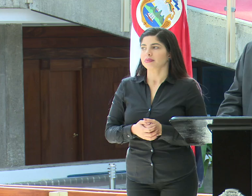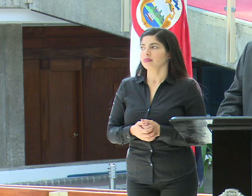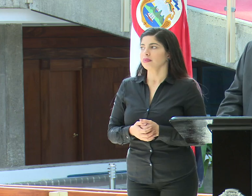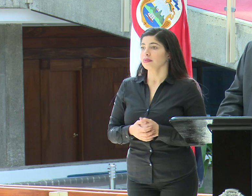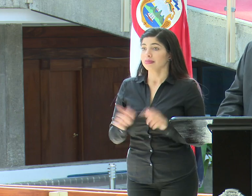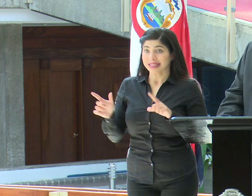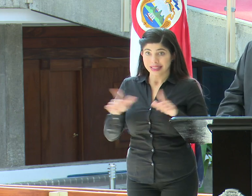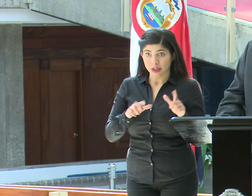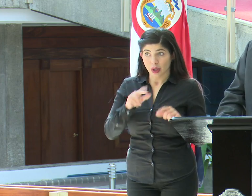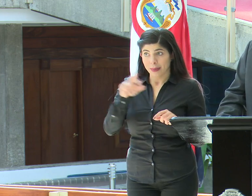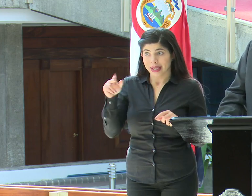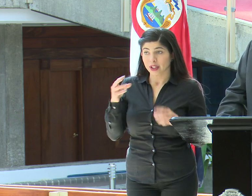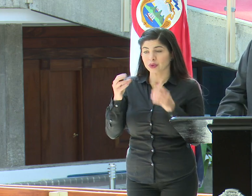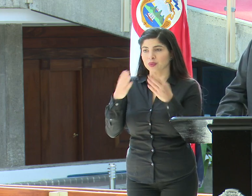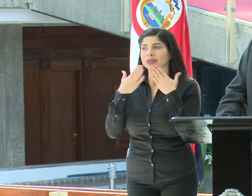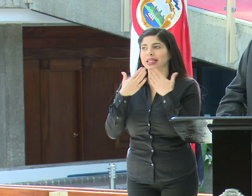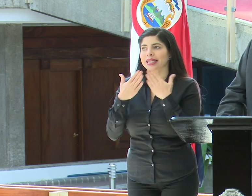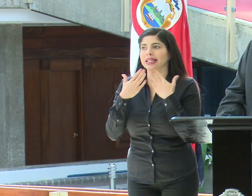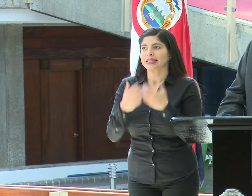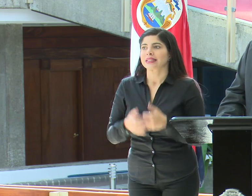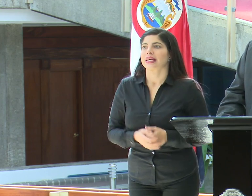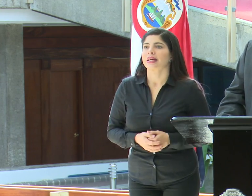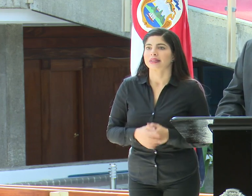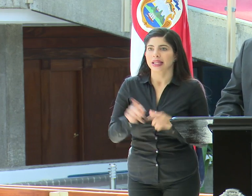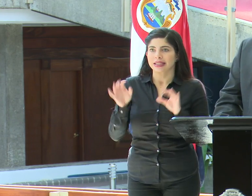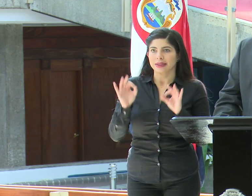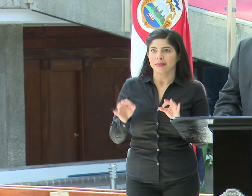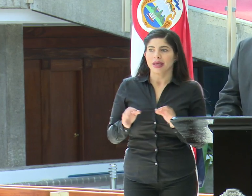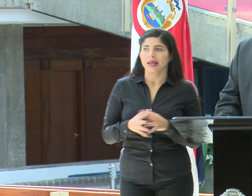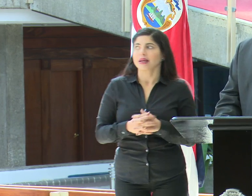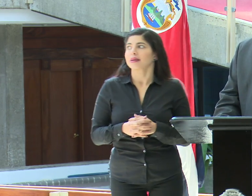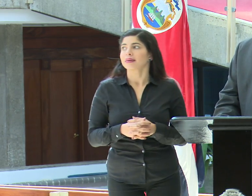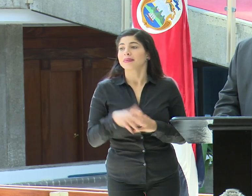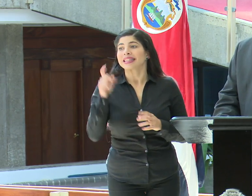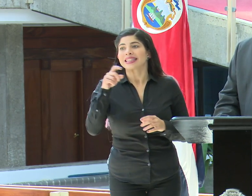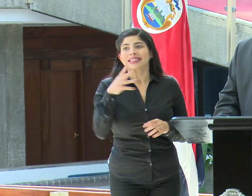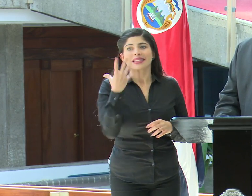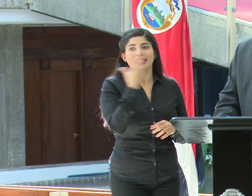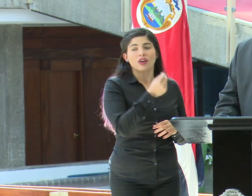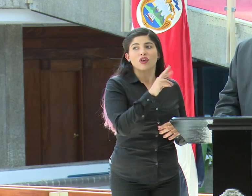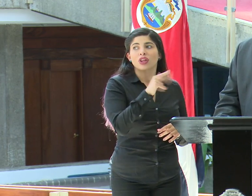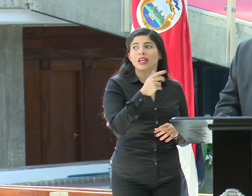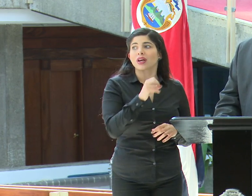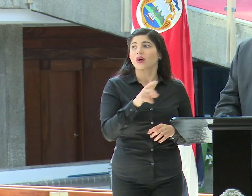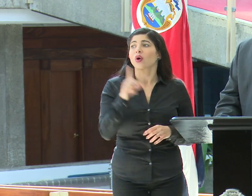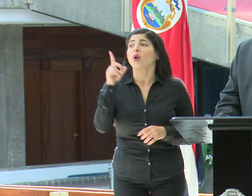Estamos, colegas. Muchas gracias. Que estén bien. Me tengo que llevar a don Rodrigo.